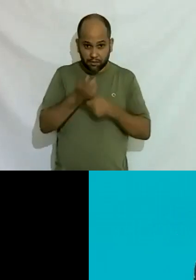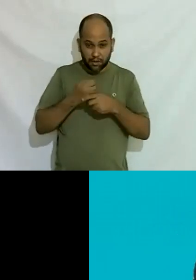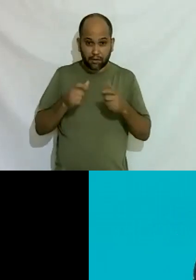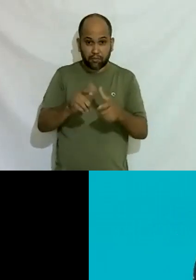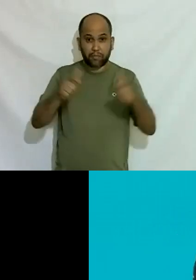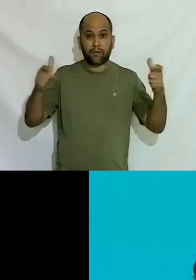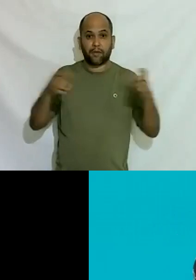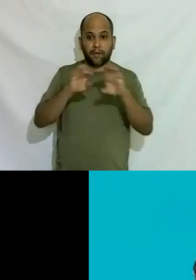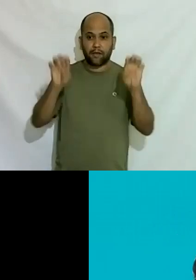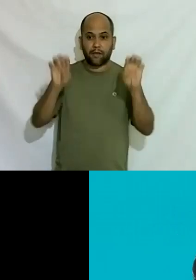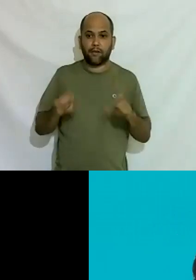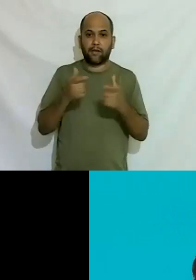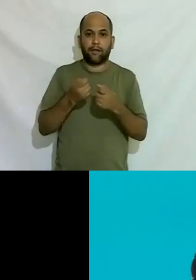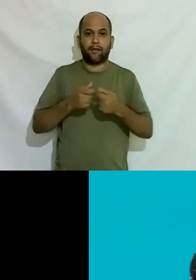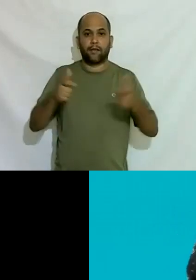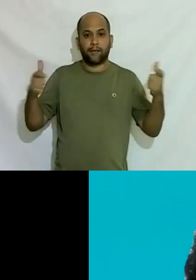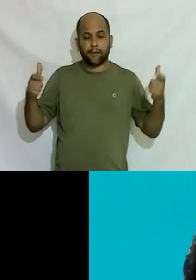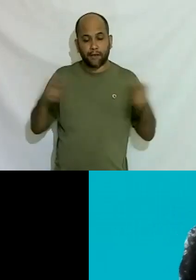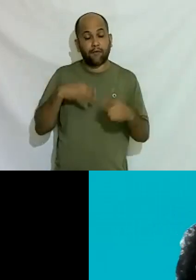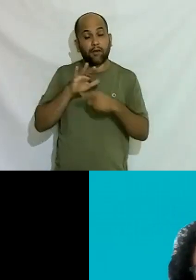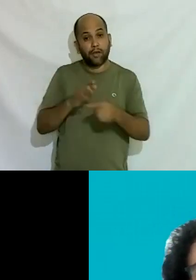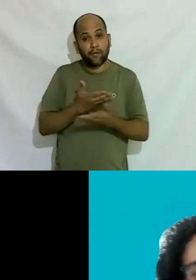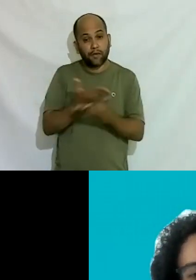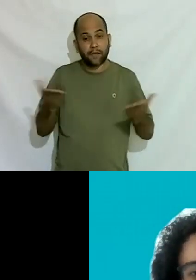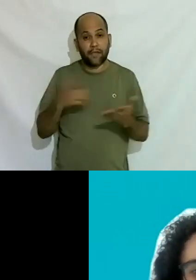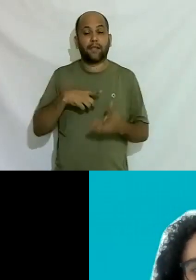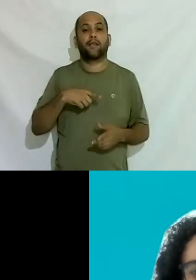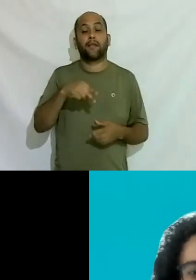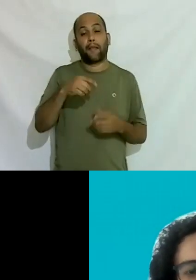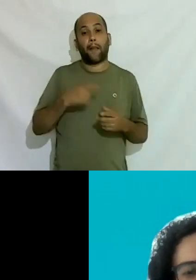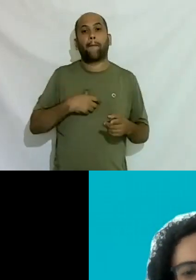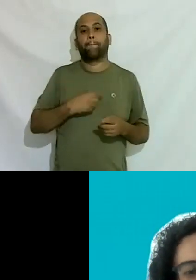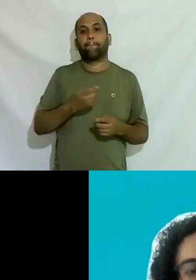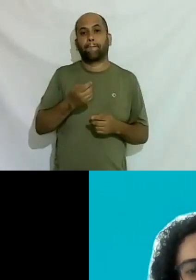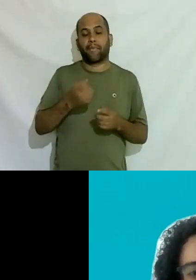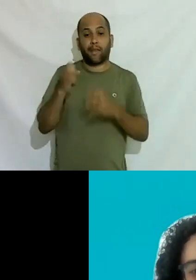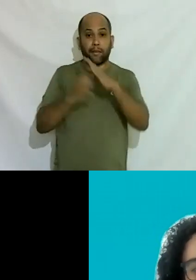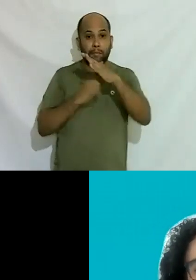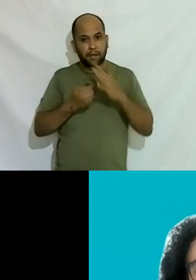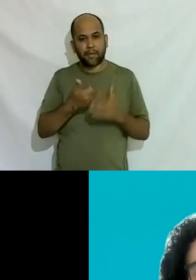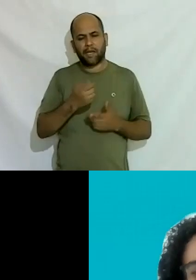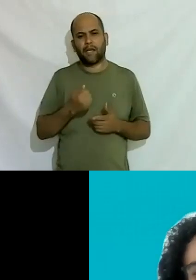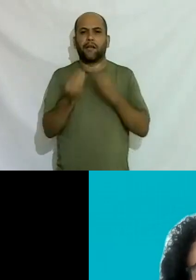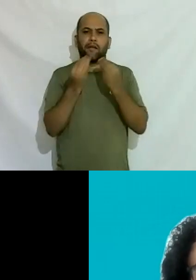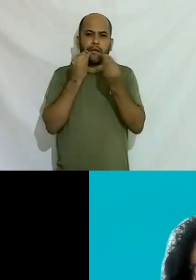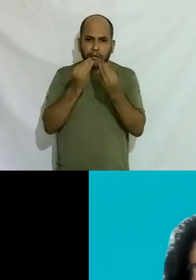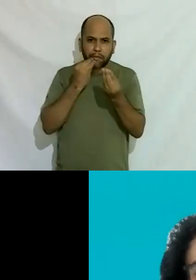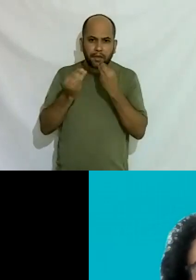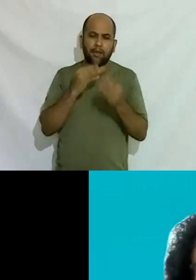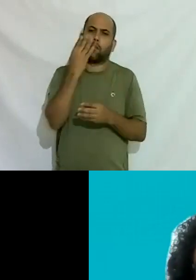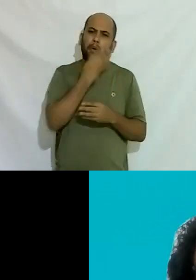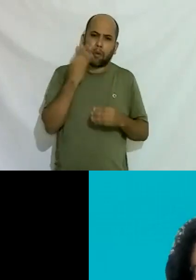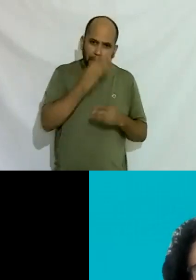Carol Melo da Food Lab então vai ajudar você aí que tem o seu pequeno empreendimento de gastronômico que vende um bolo que vende um